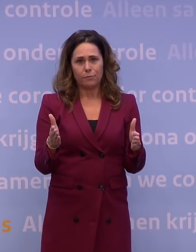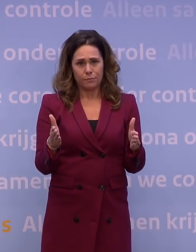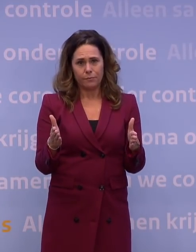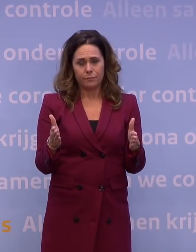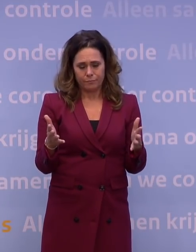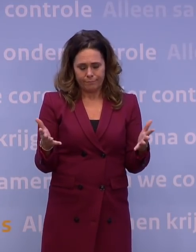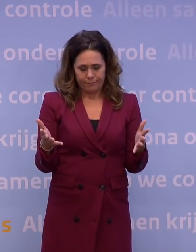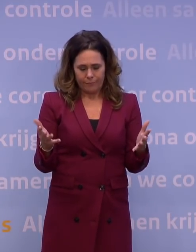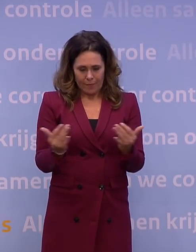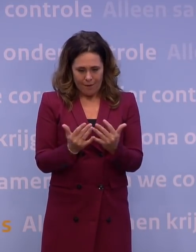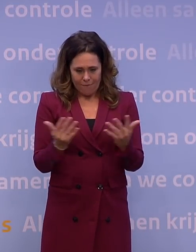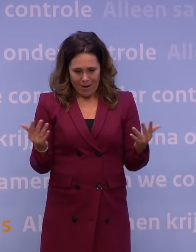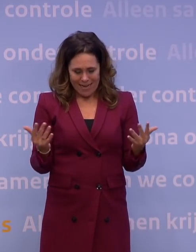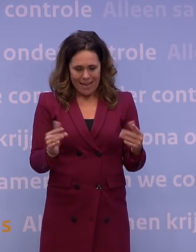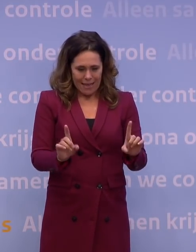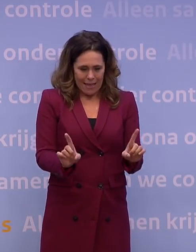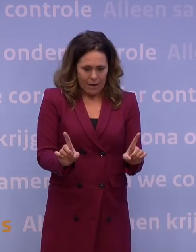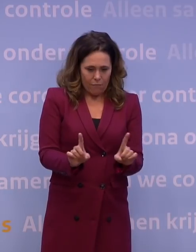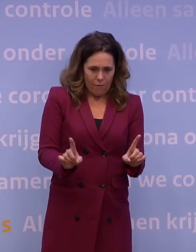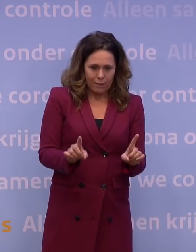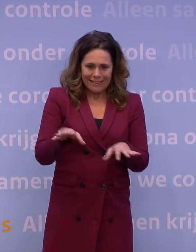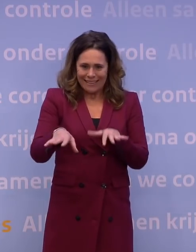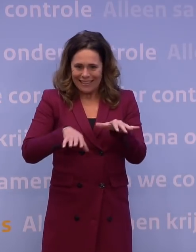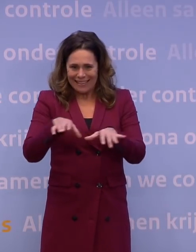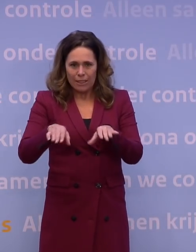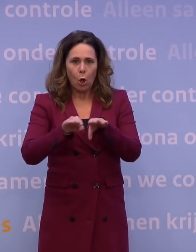in... Wanneer zit je in welk risiconiveau?